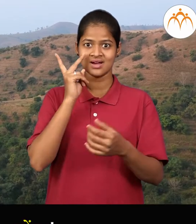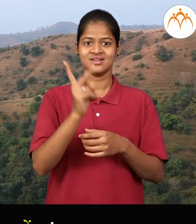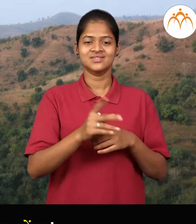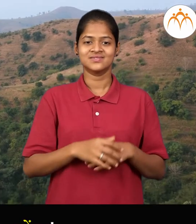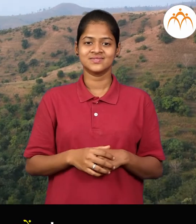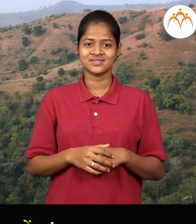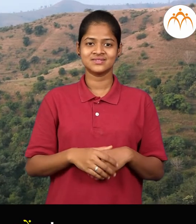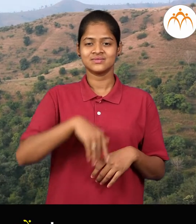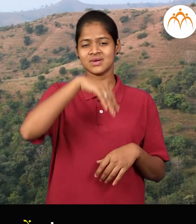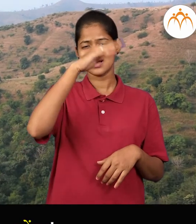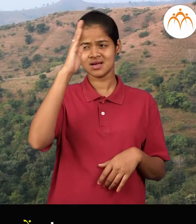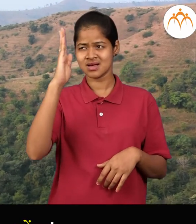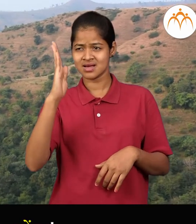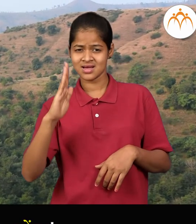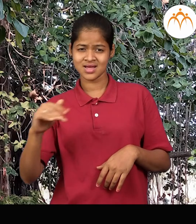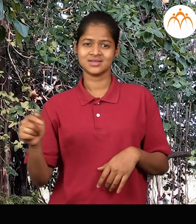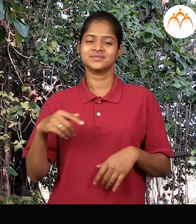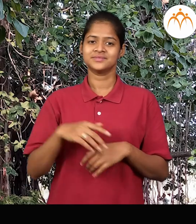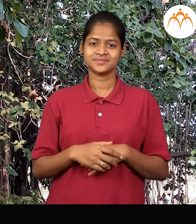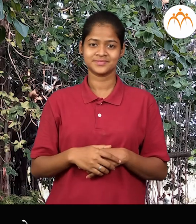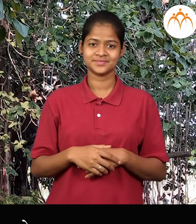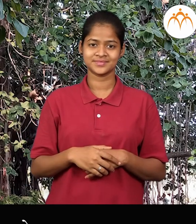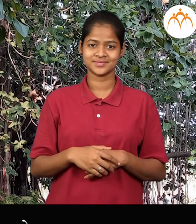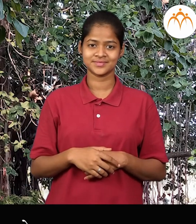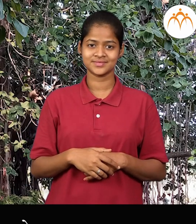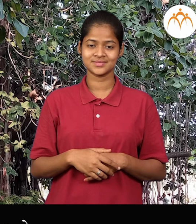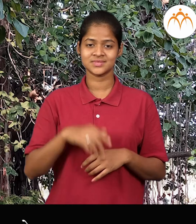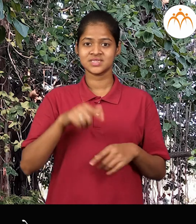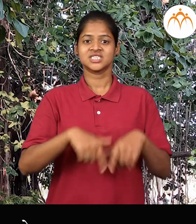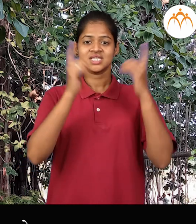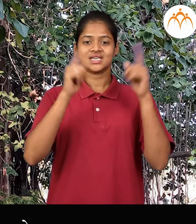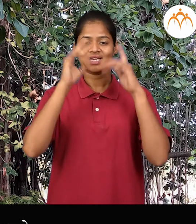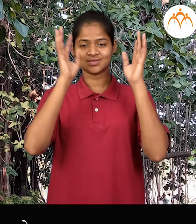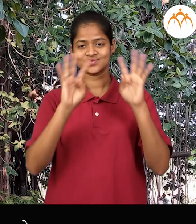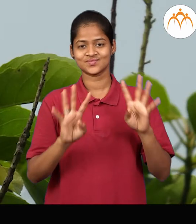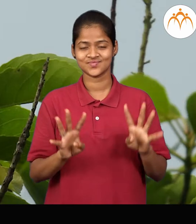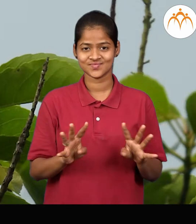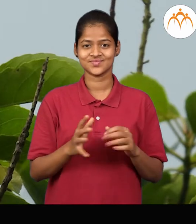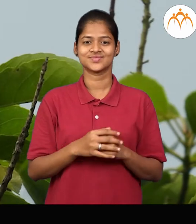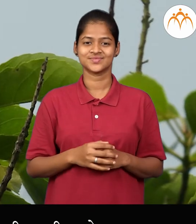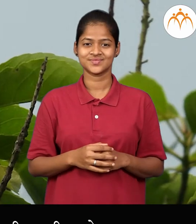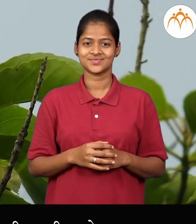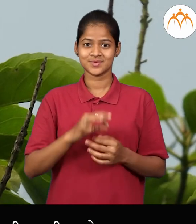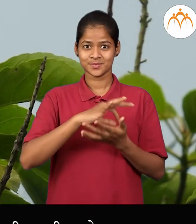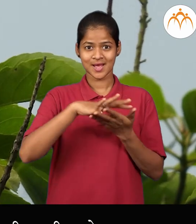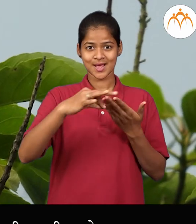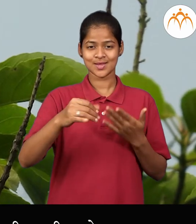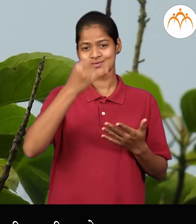किती मूठा है हा डोंगर, जहाड, हे वडाचे जहाड आहे, पान, या जहाडाची काही